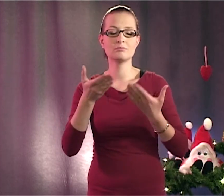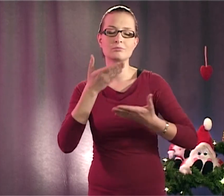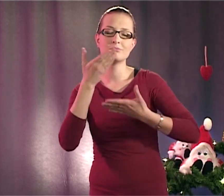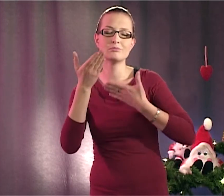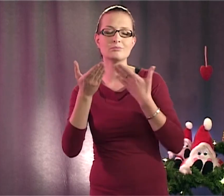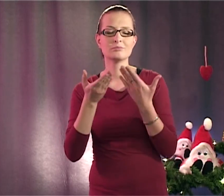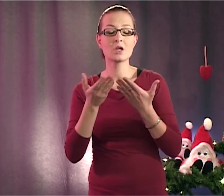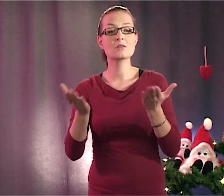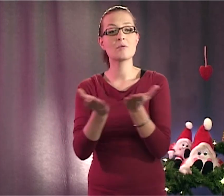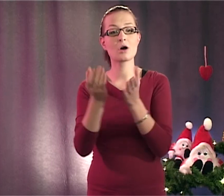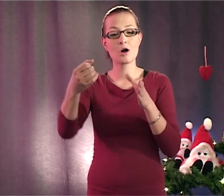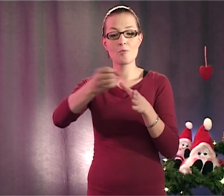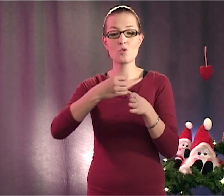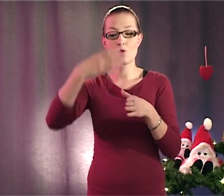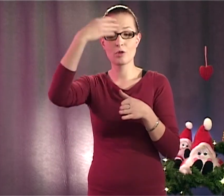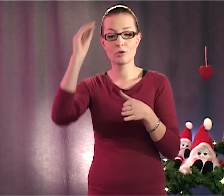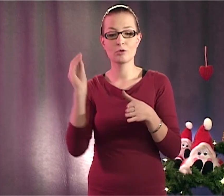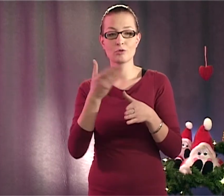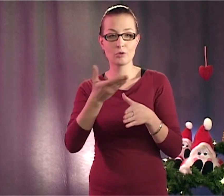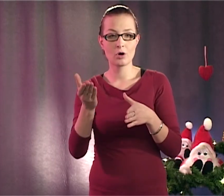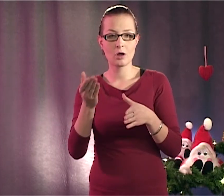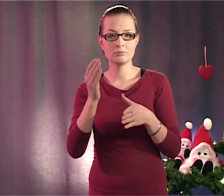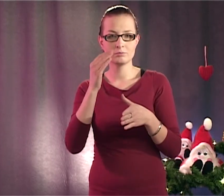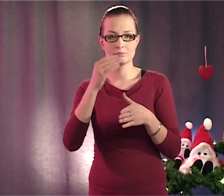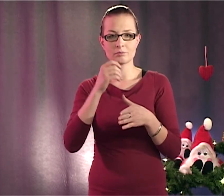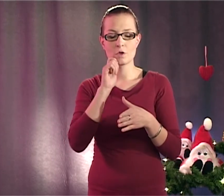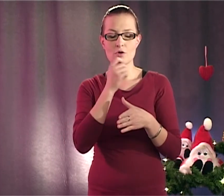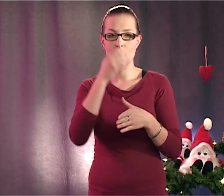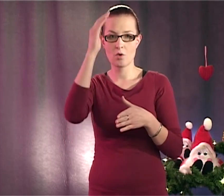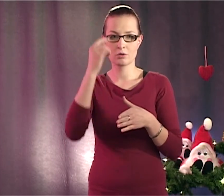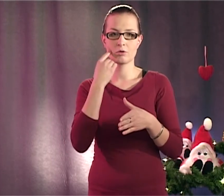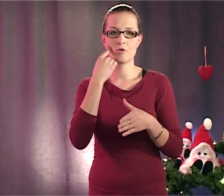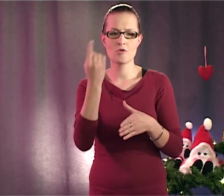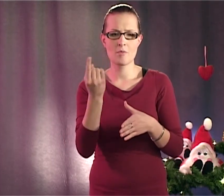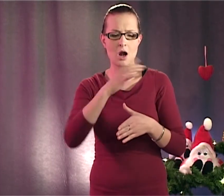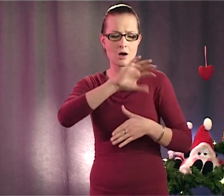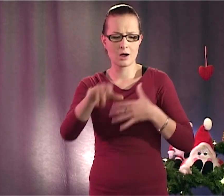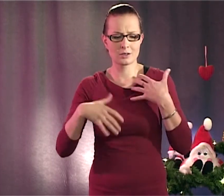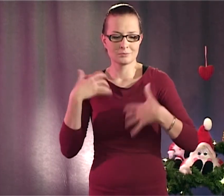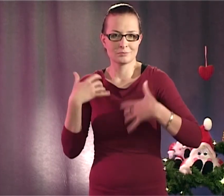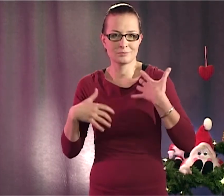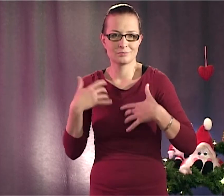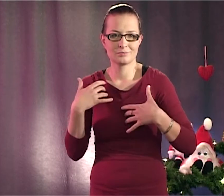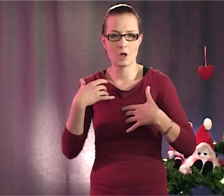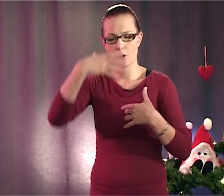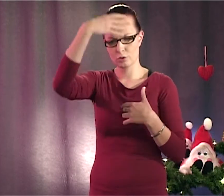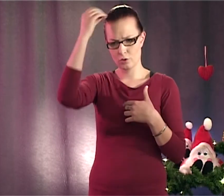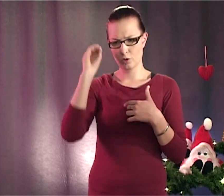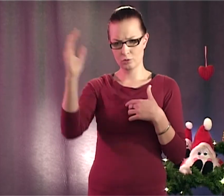Jouluaatto on seuraavana päivänä ja kaikki ovat innoissaan. Kun tontut tulevat syömään puuroa, alkaa